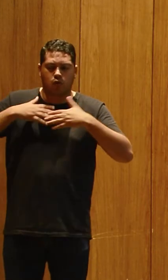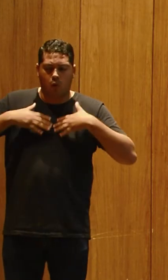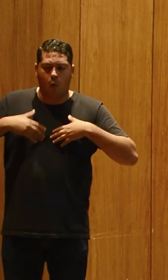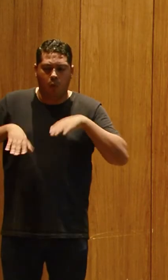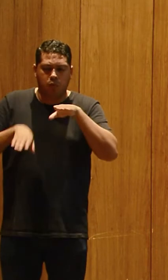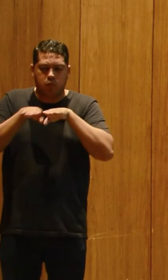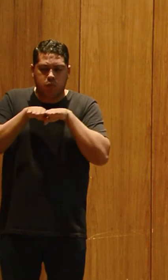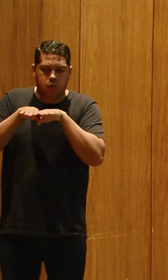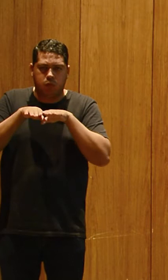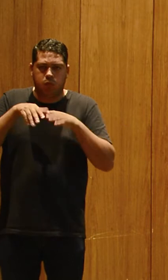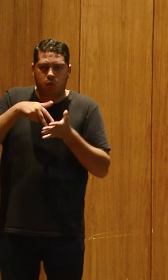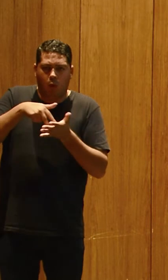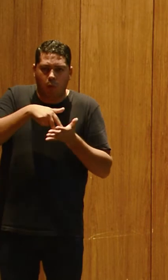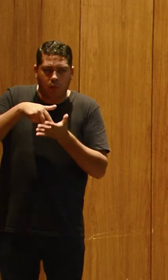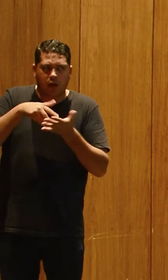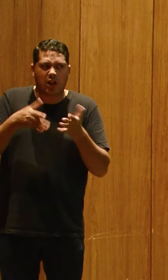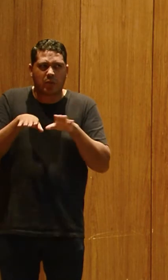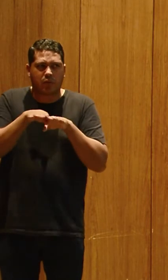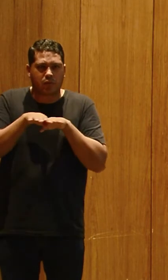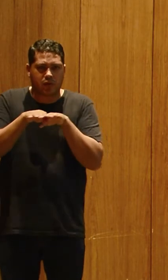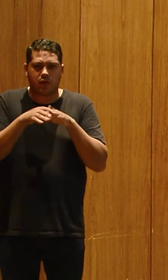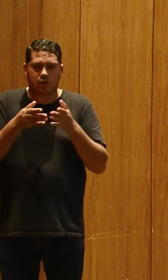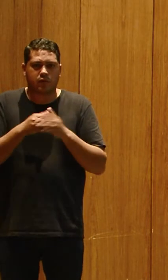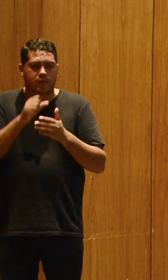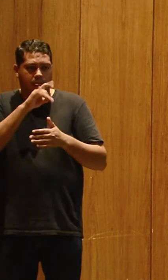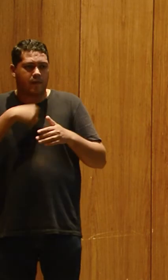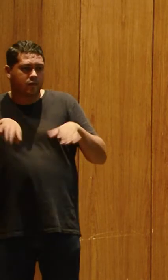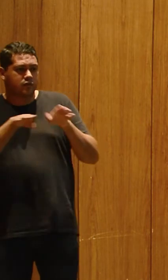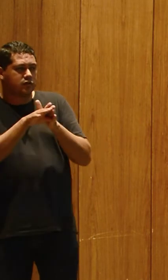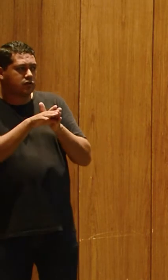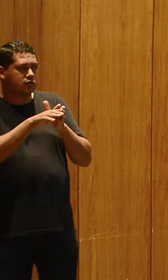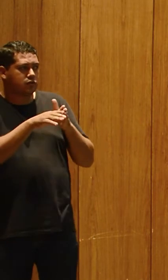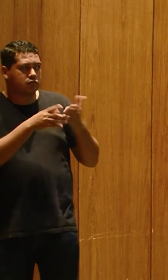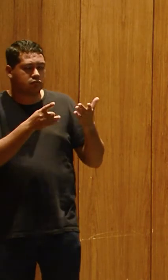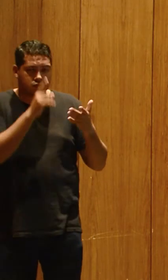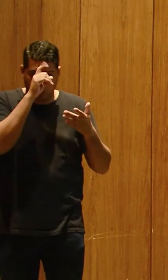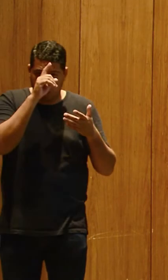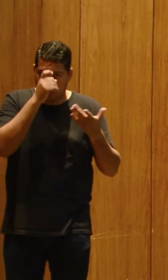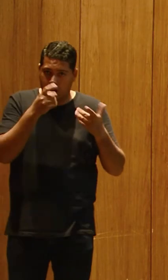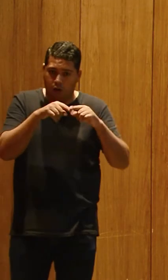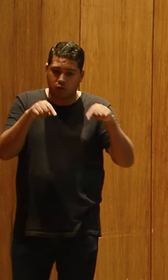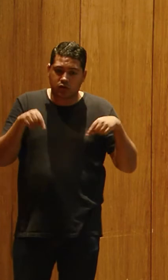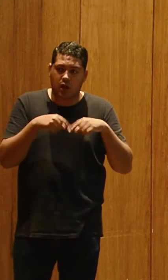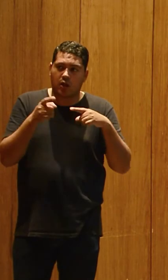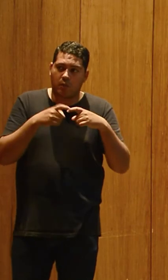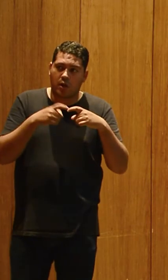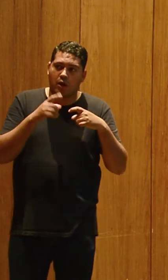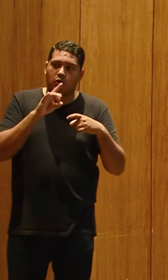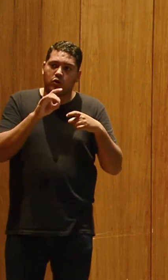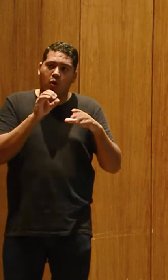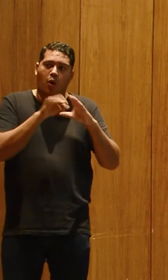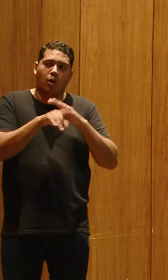a gente faz uma avaliação auditiva no nosso paciente, se eu chego no consultório de algum dos nossos médicos e só coloco